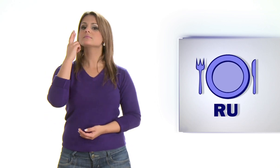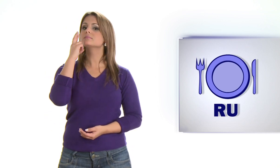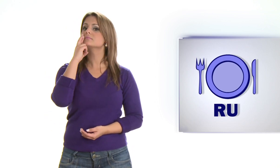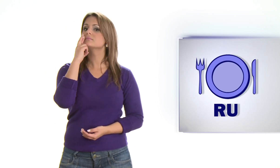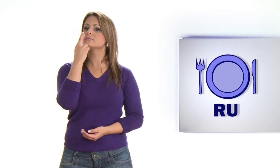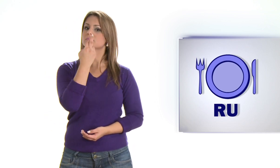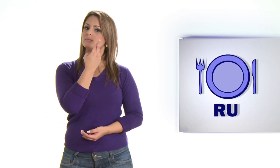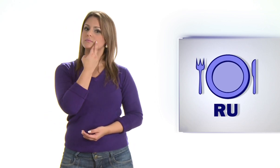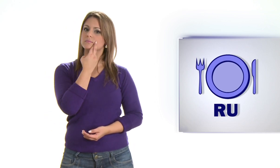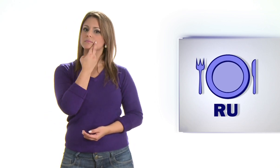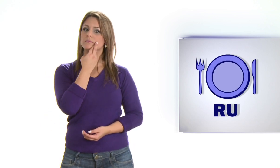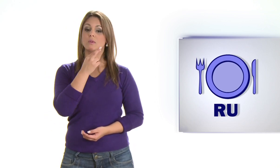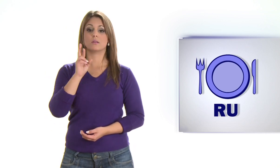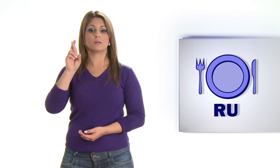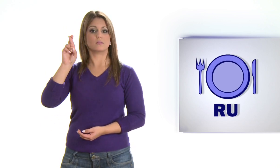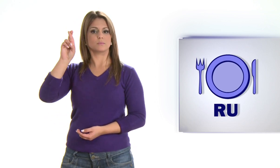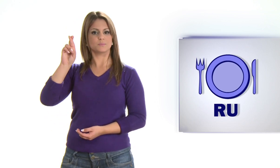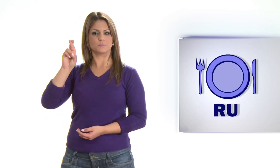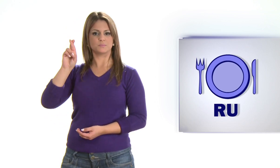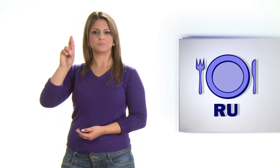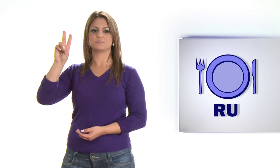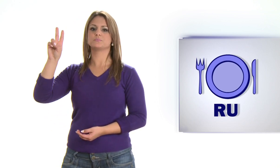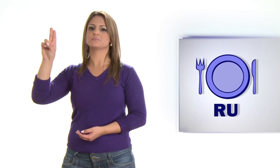Restaurante Restaurante Universitário